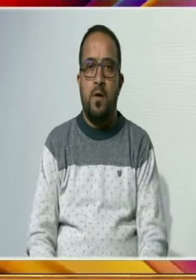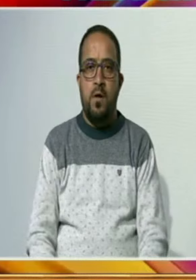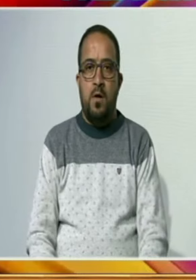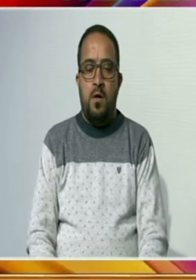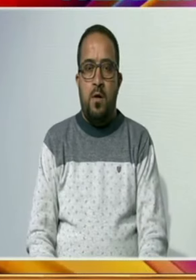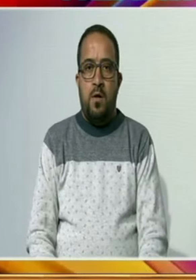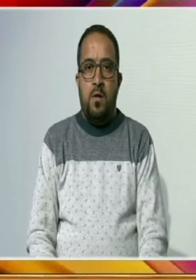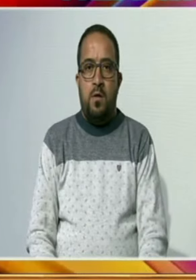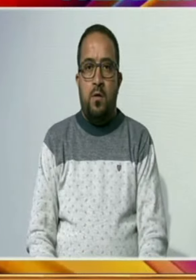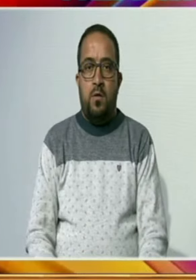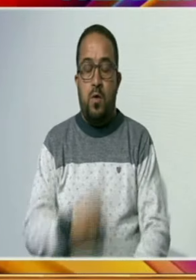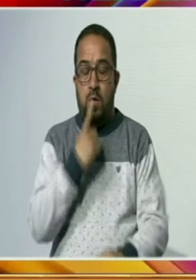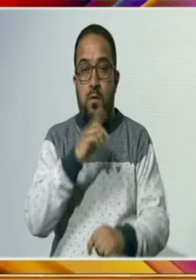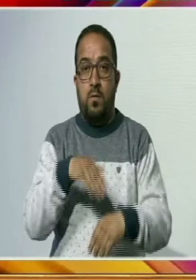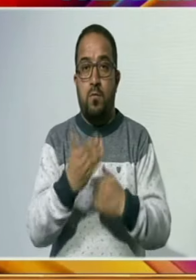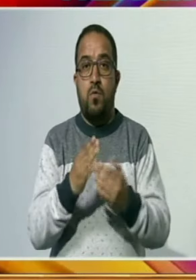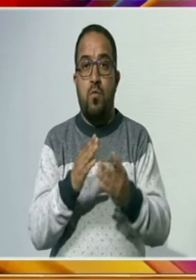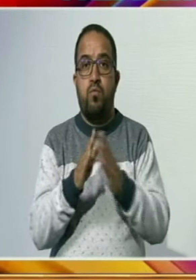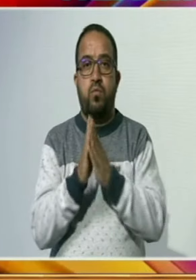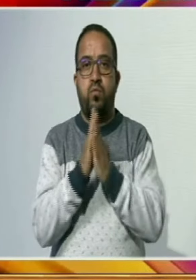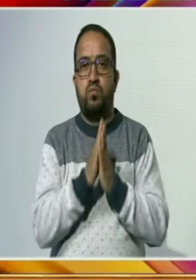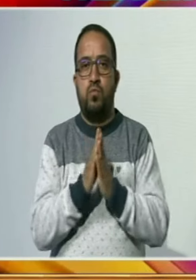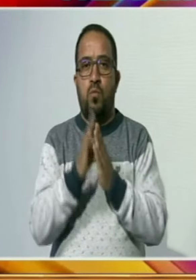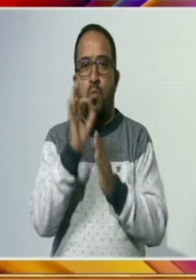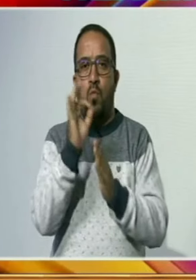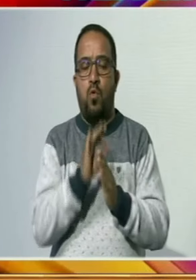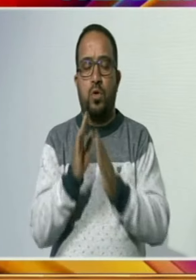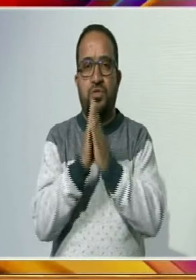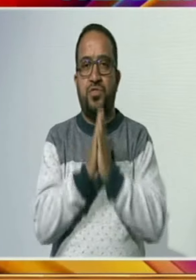اس کے علاوہ انہوں نے پرثم پوجہ میں بھی حصہ لیا